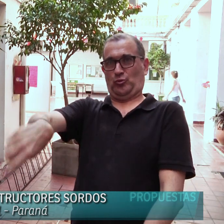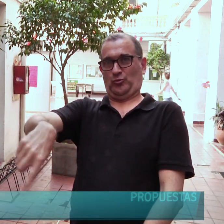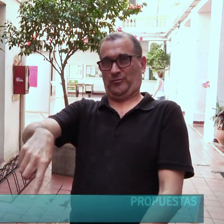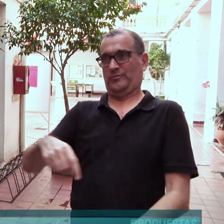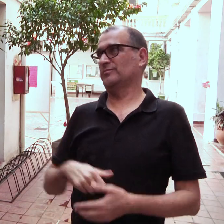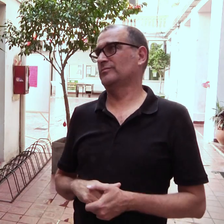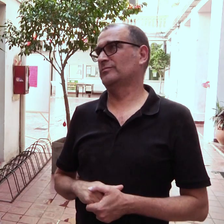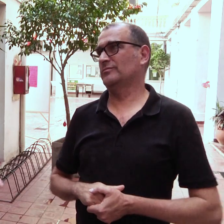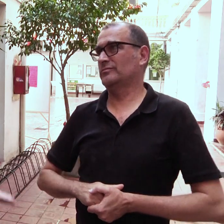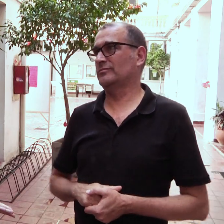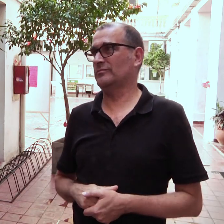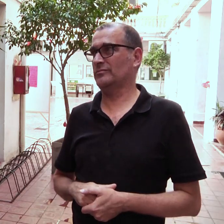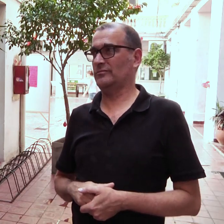Es una respuesta a la demanda de ellos.